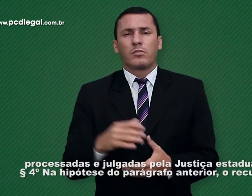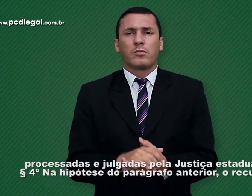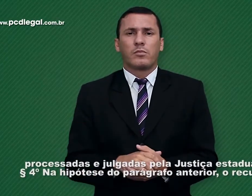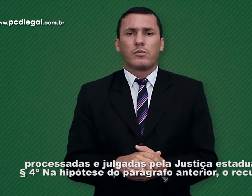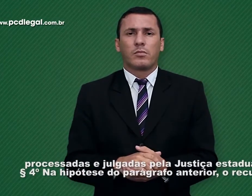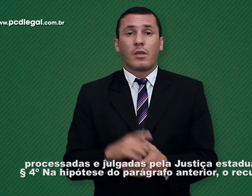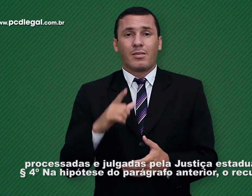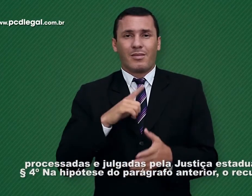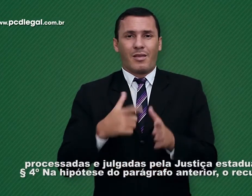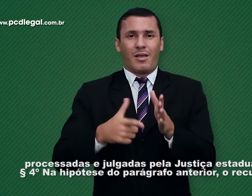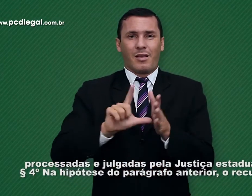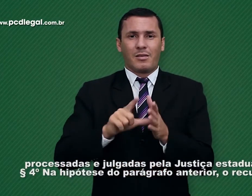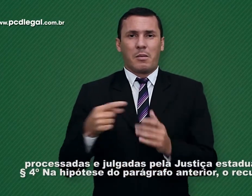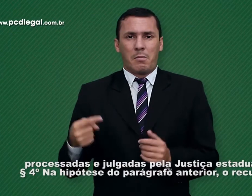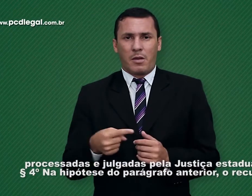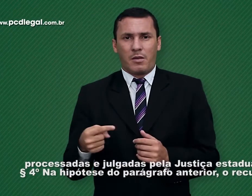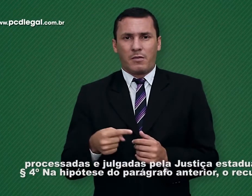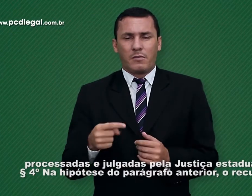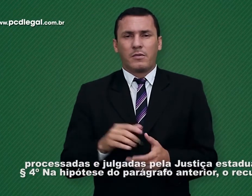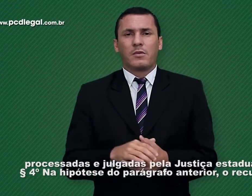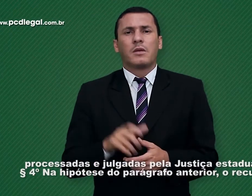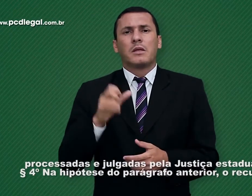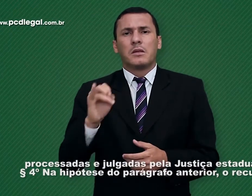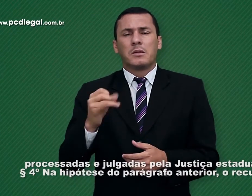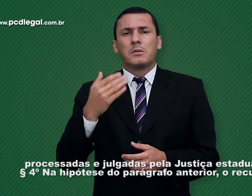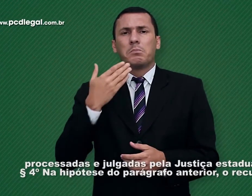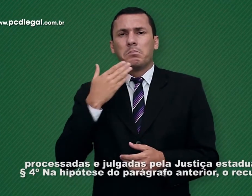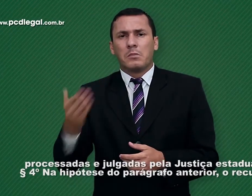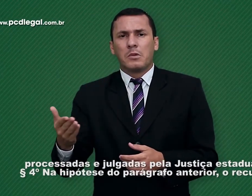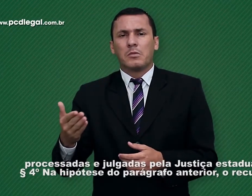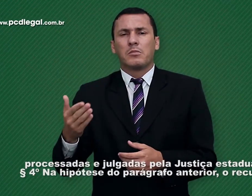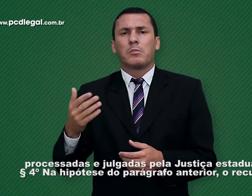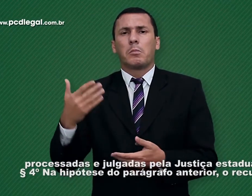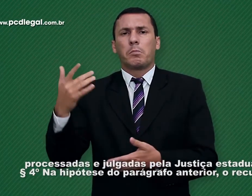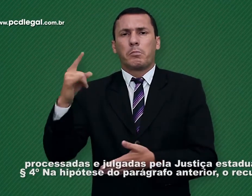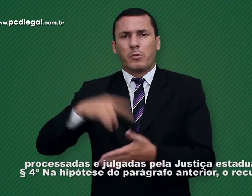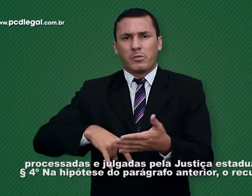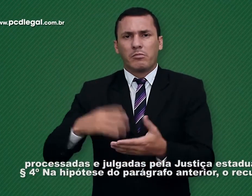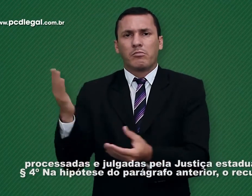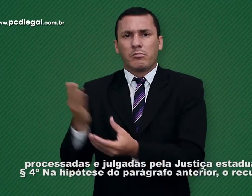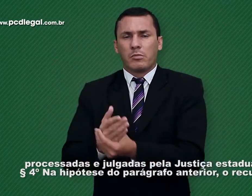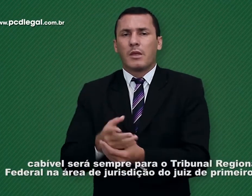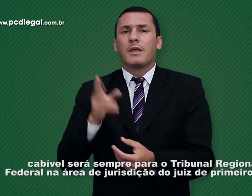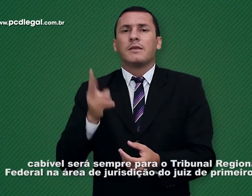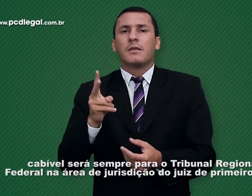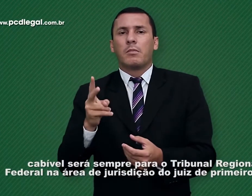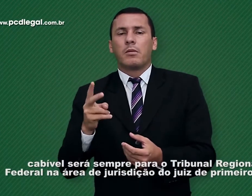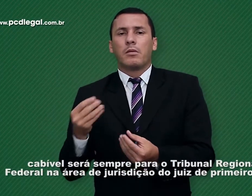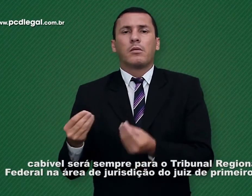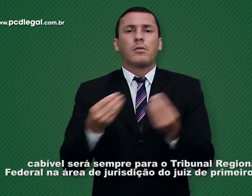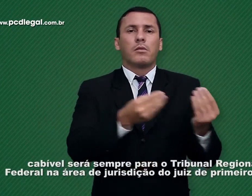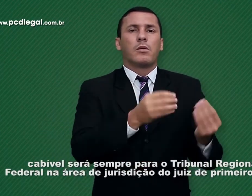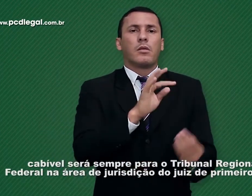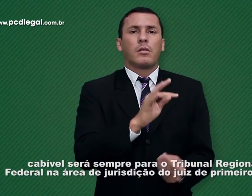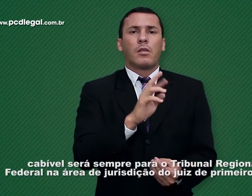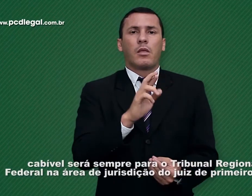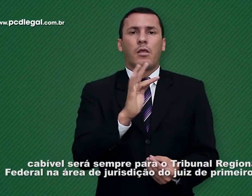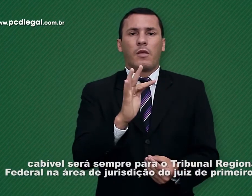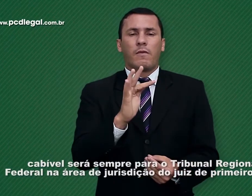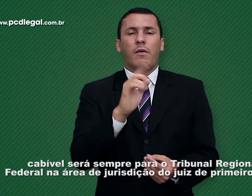Parágrafo 4º. Na hipótese do parágrafo anterior, o recurso cabível será sempre para o Tribunal Regional